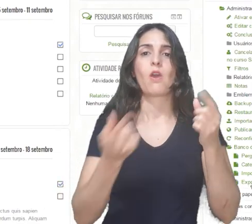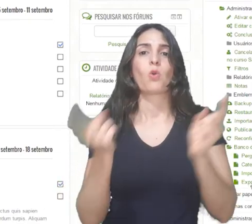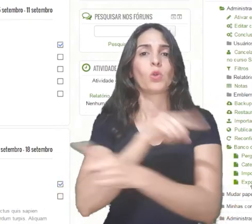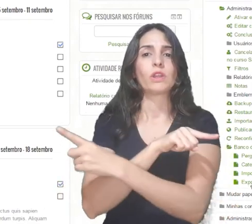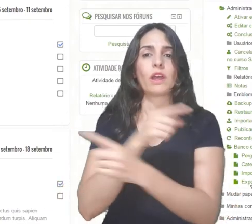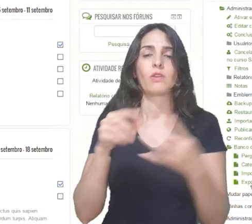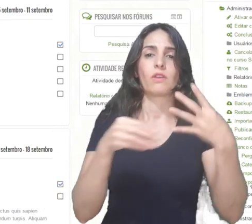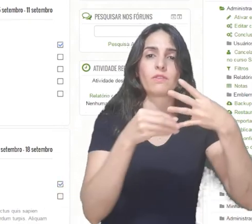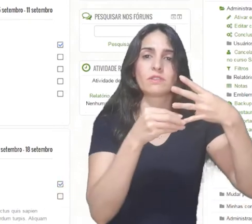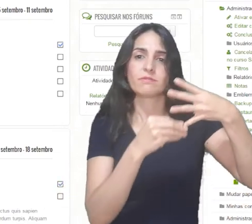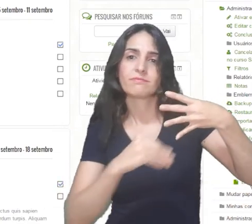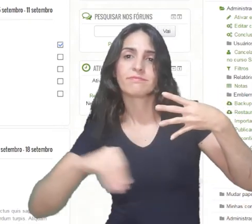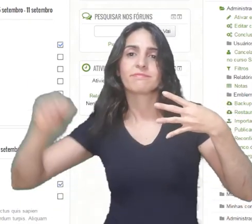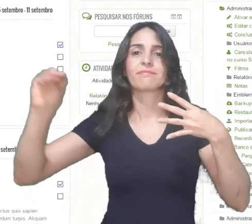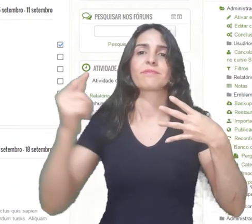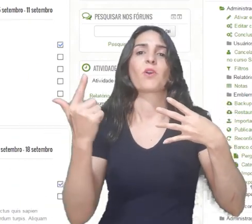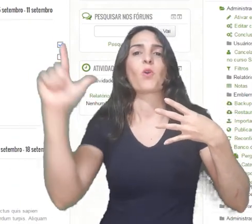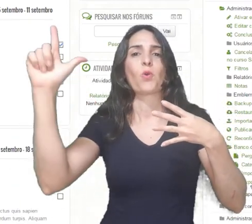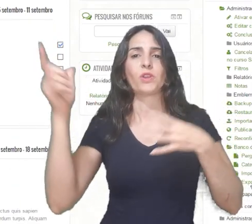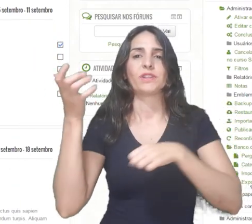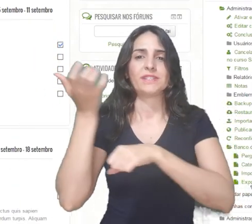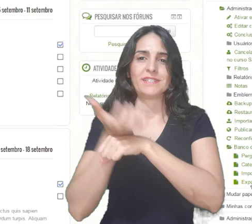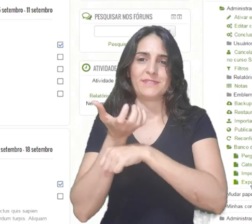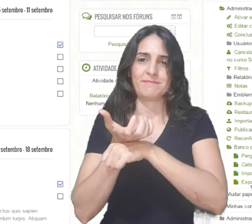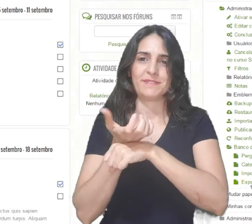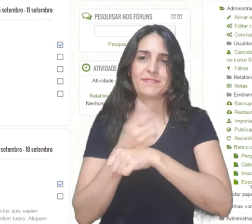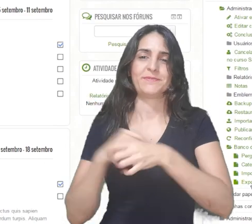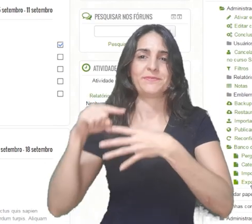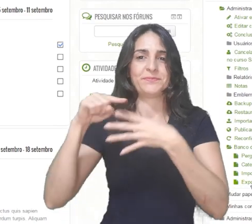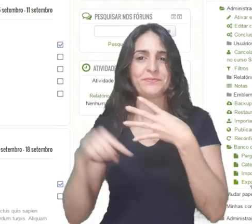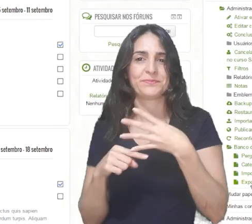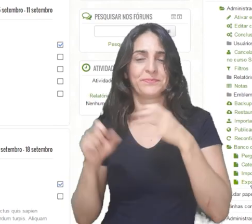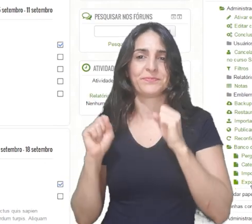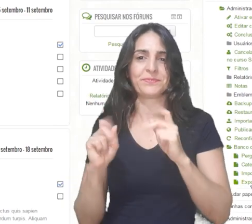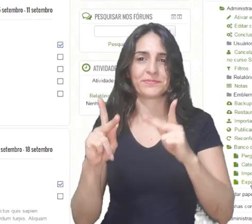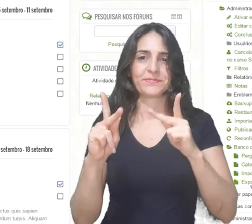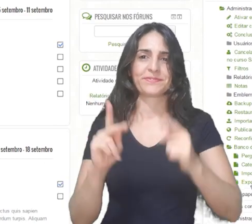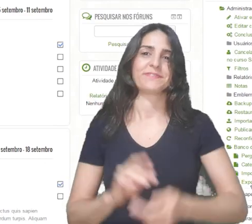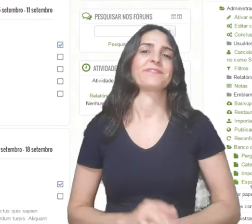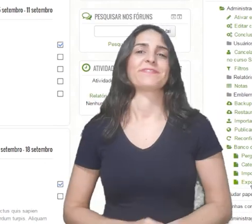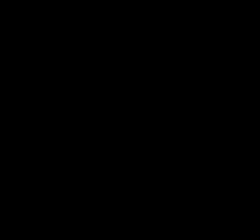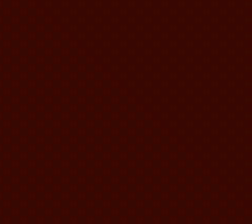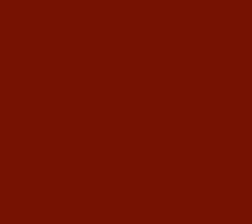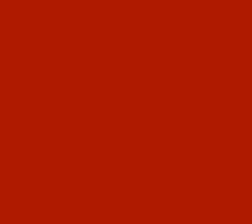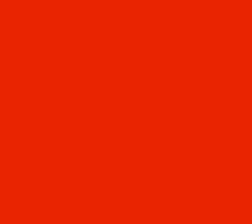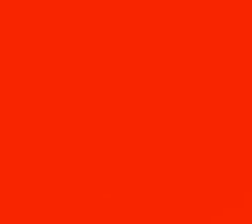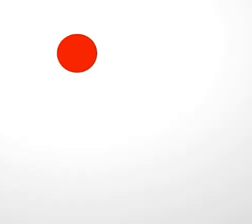levar essas questões, esse banco de questões, para uma outra disciplina. Ok?